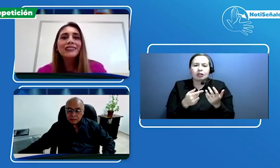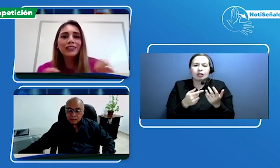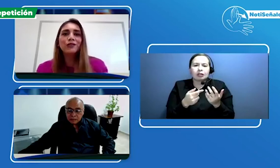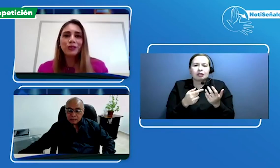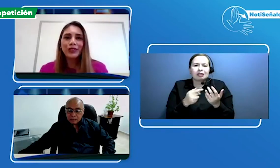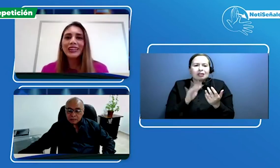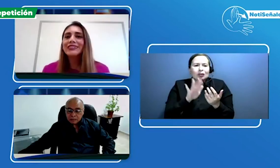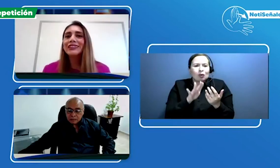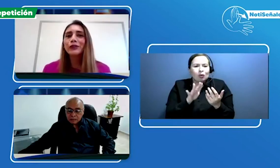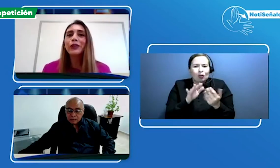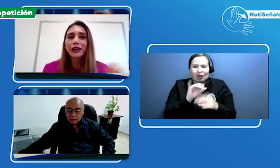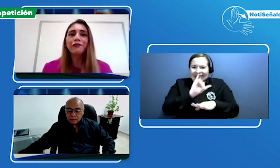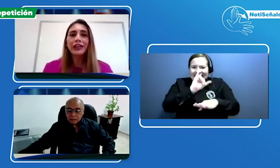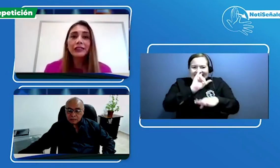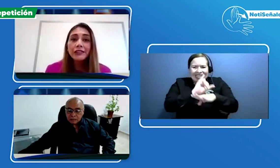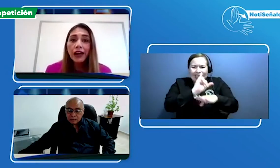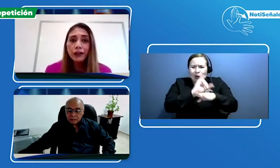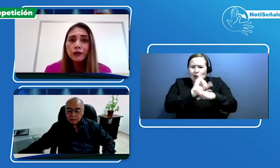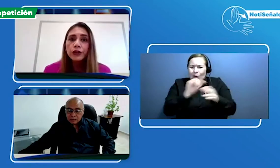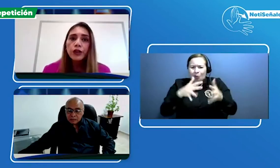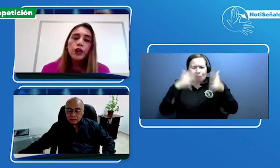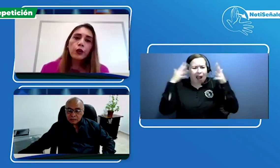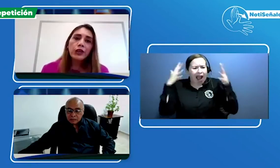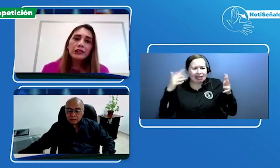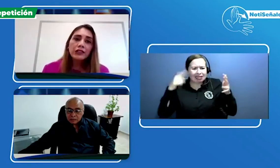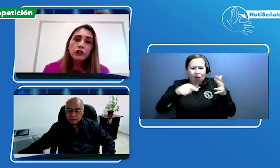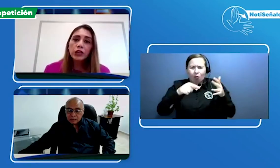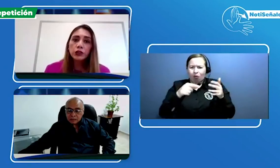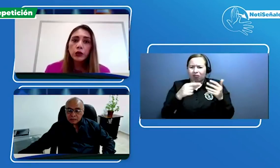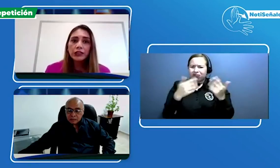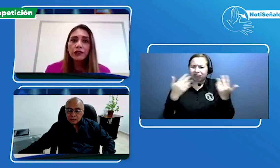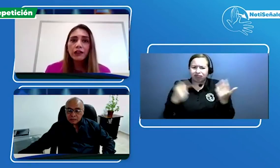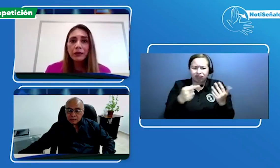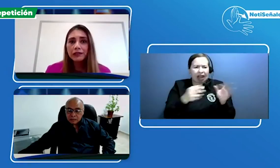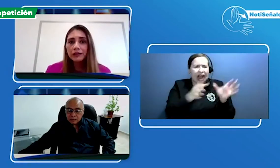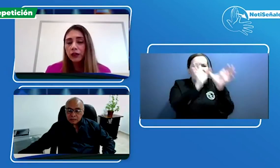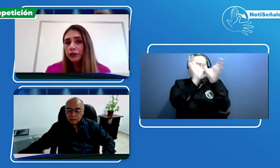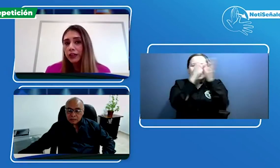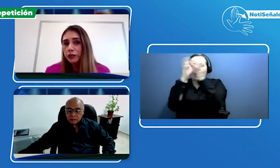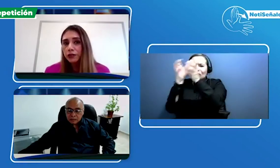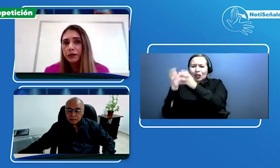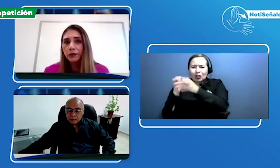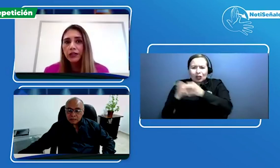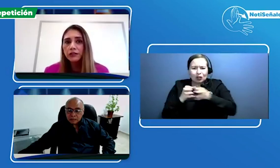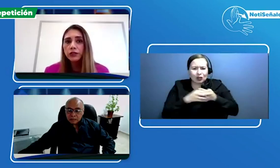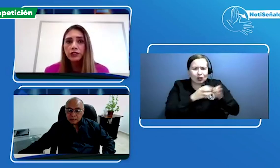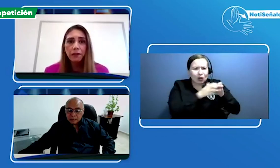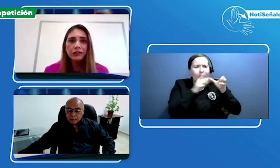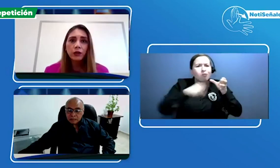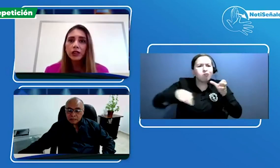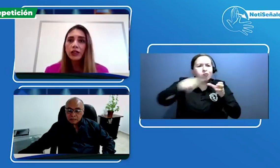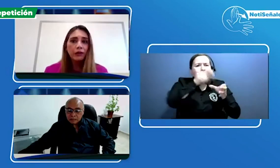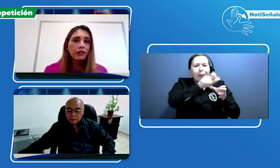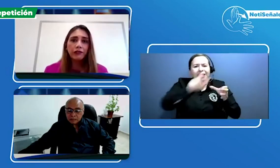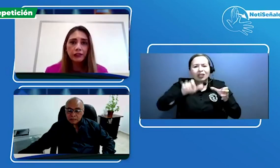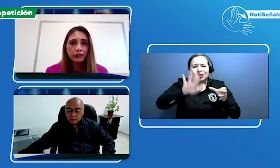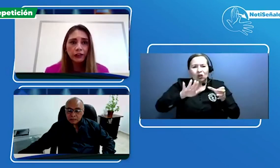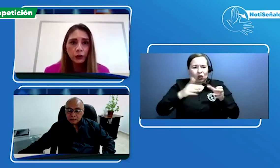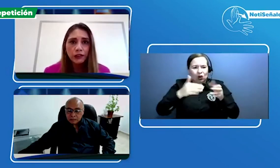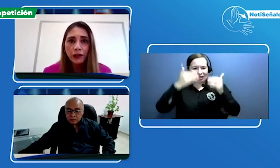institución en el sentido de referenciarnos con las asociaciones que representan los derechos de personas con discapacidad auditiva en diferentes regiones del